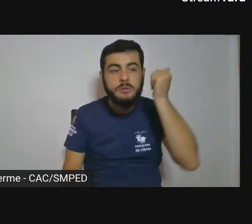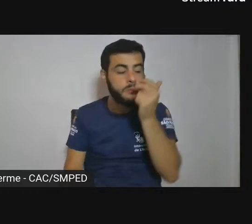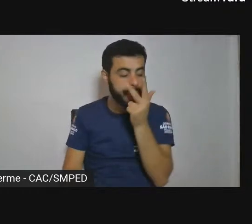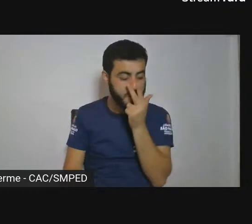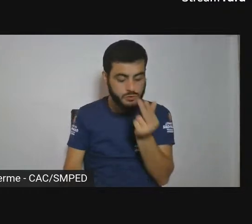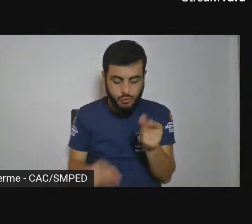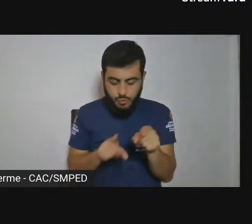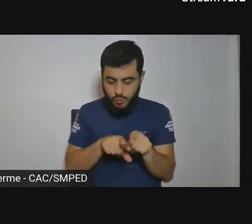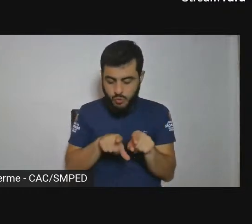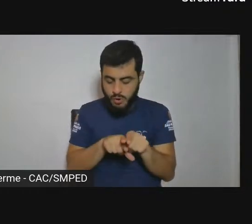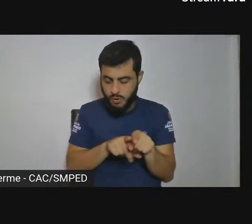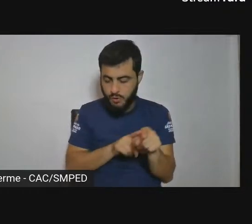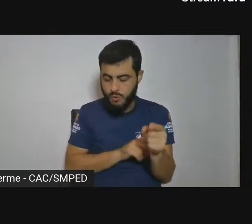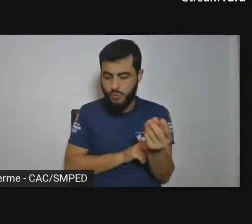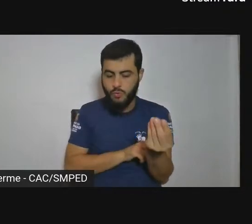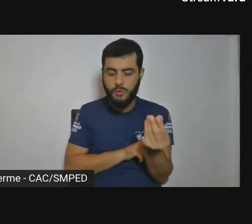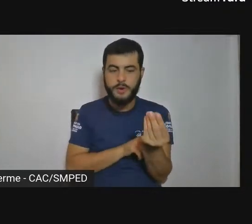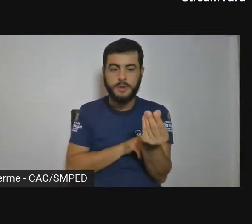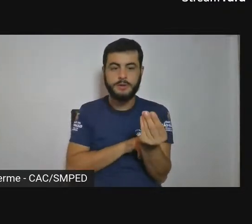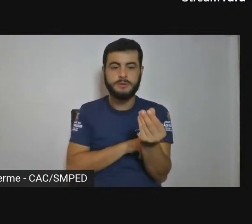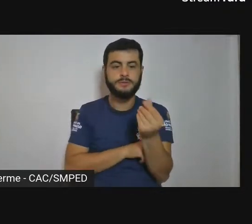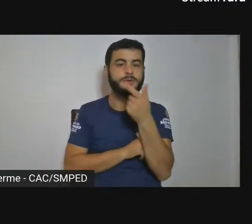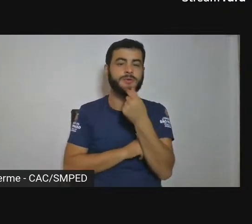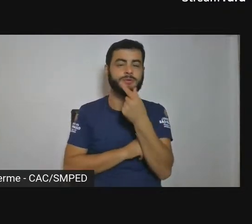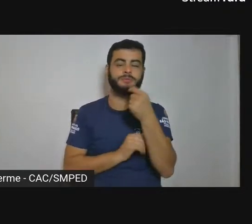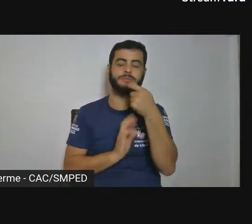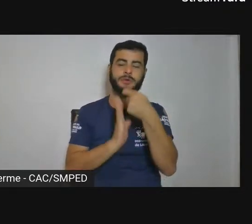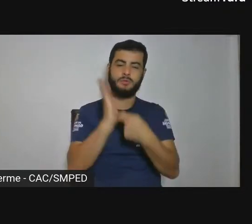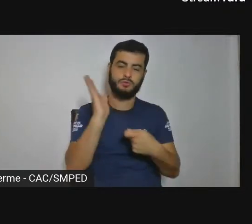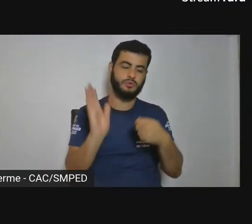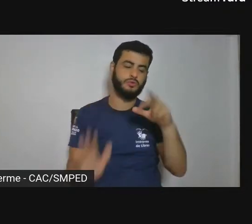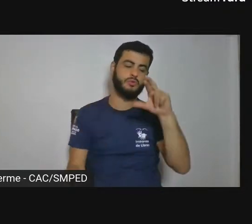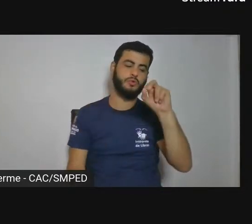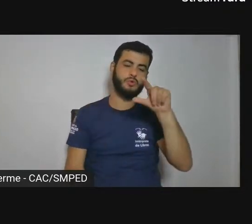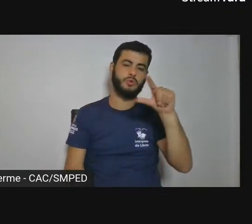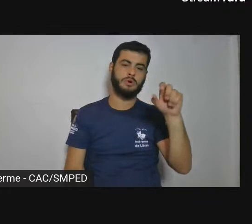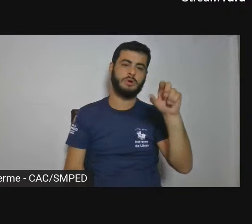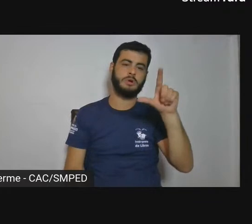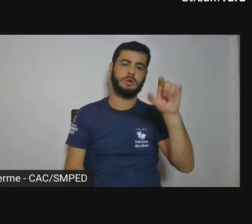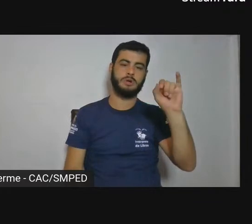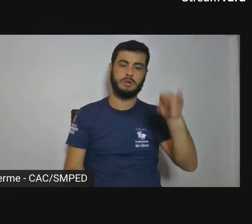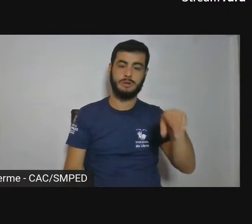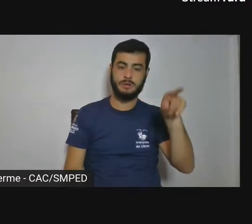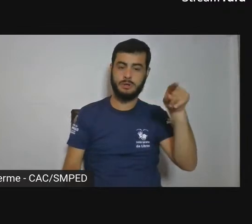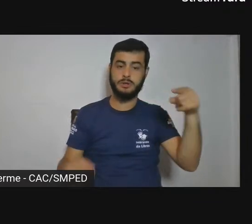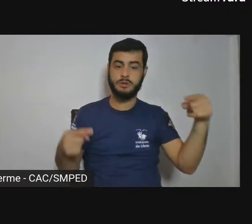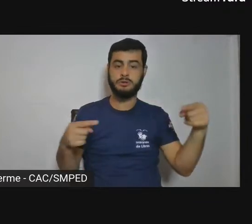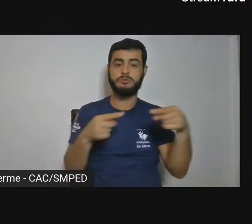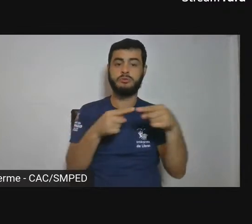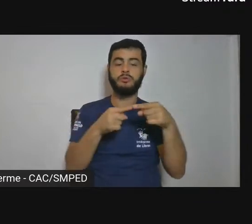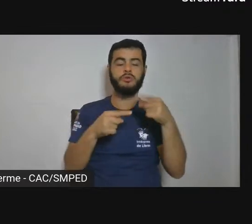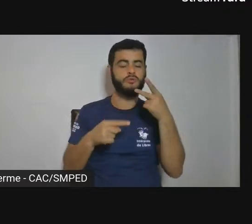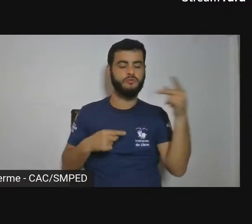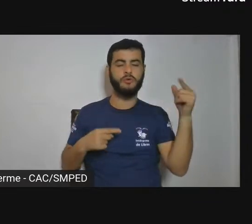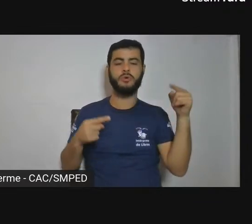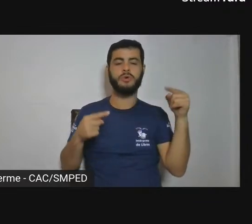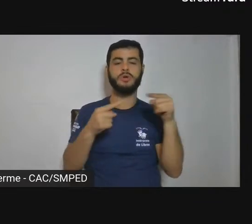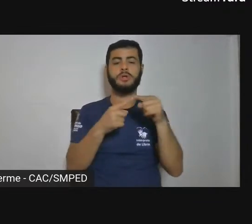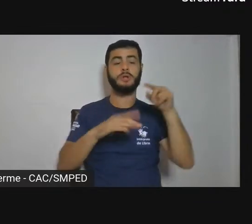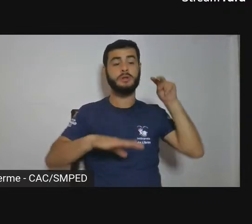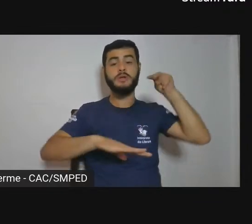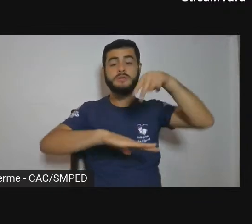o Roderlin, de que se habita a terra,